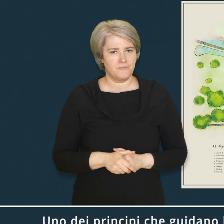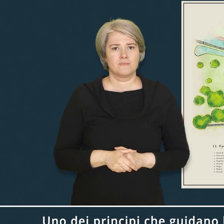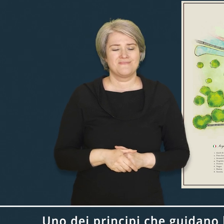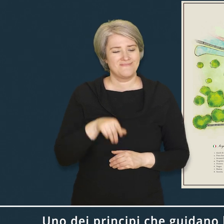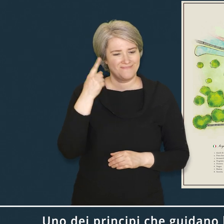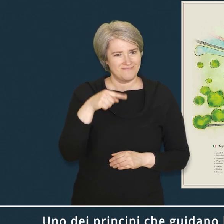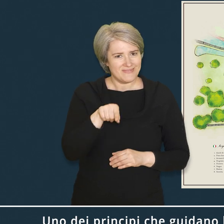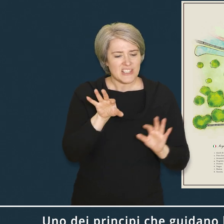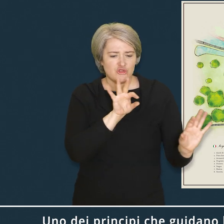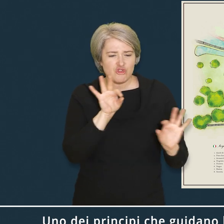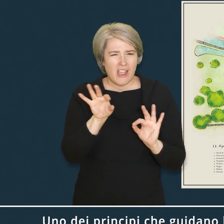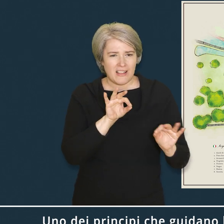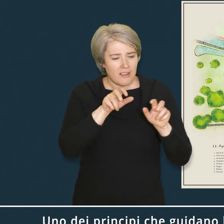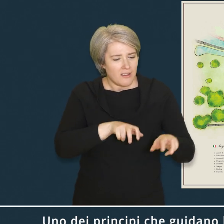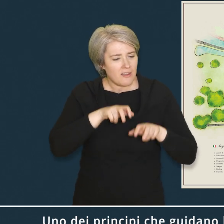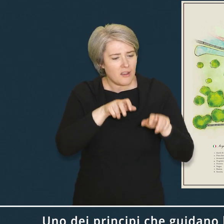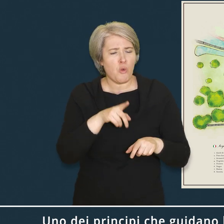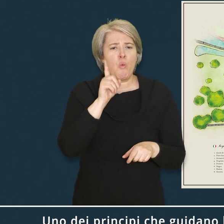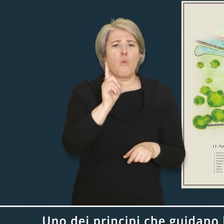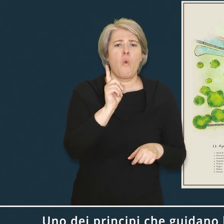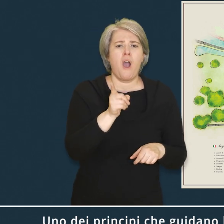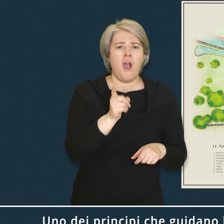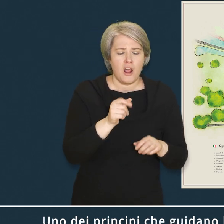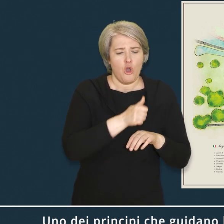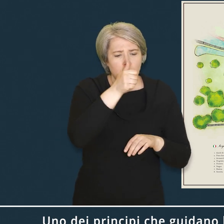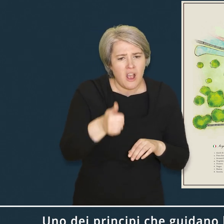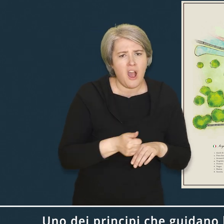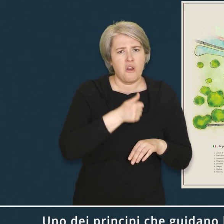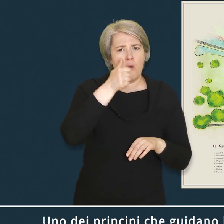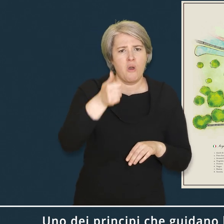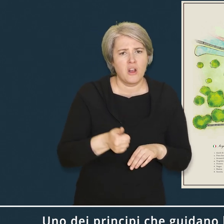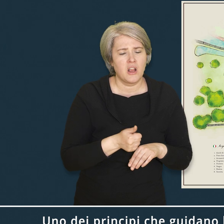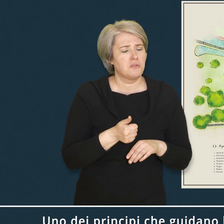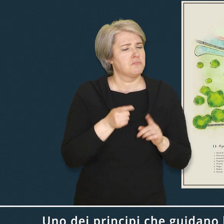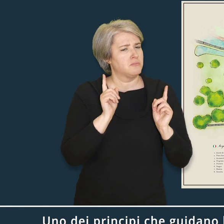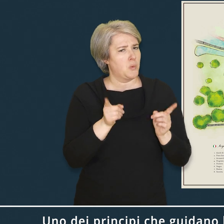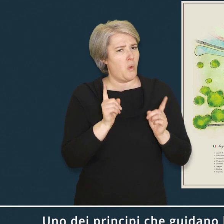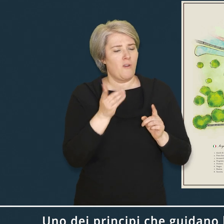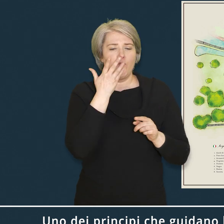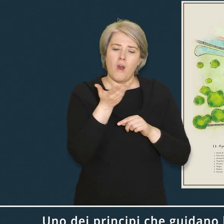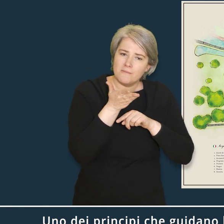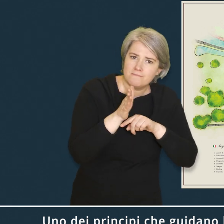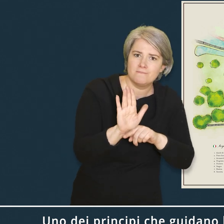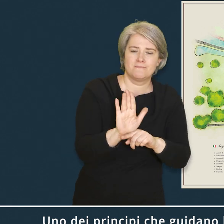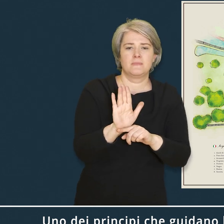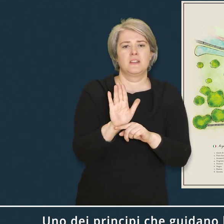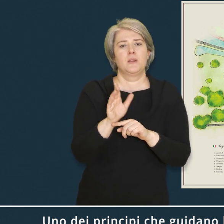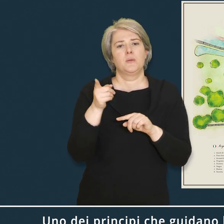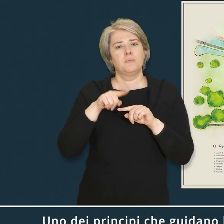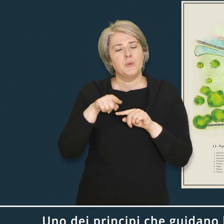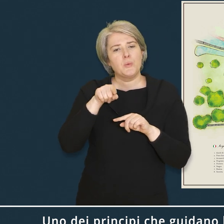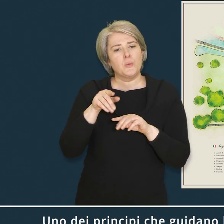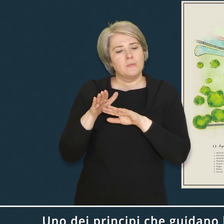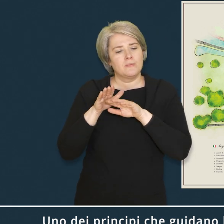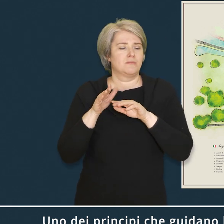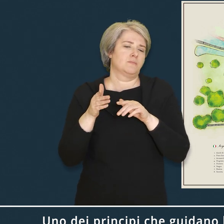Uno dei principi che guidano la scelta delle colture da seminare di anno in anno è mostrare e preservare la